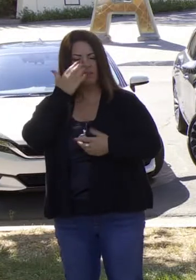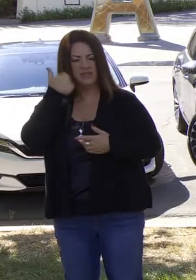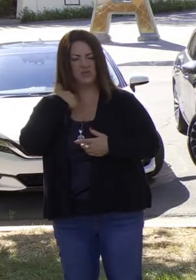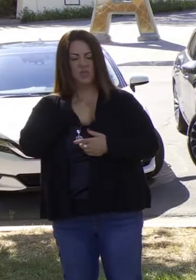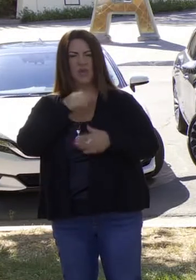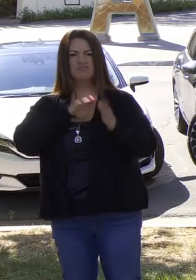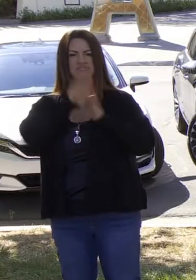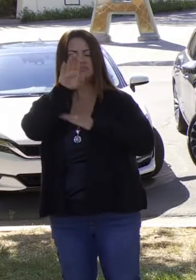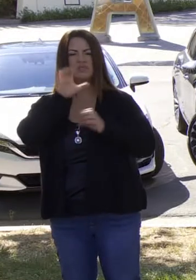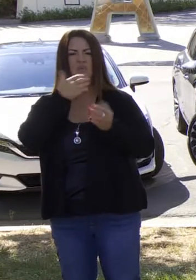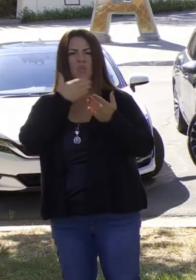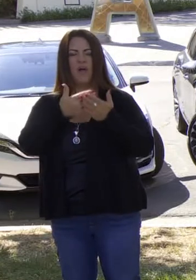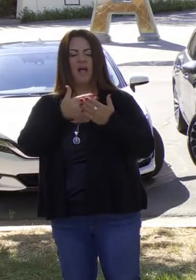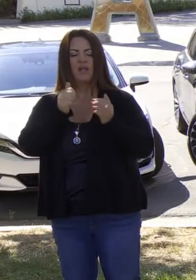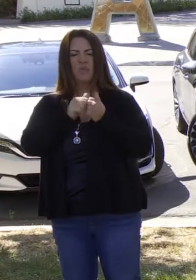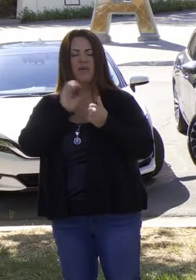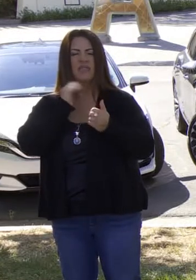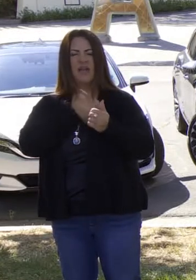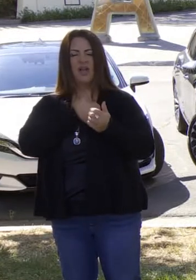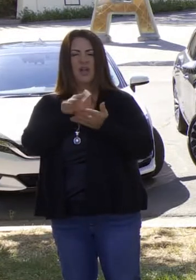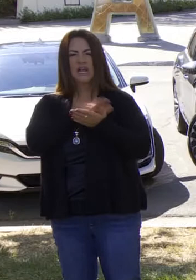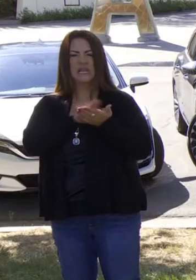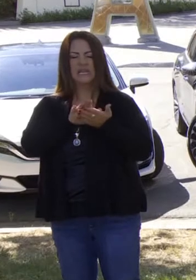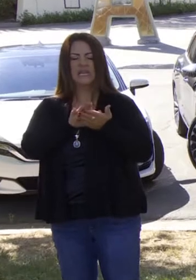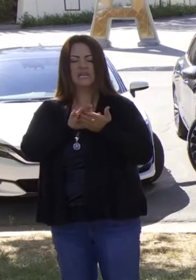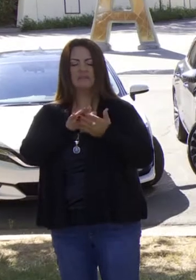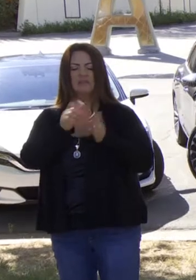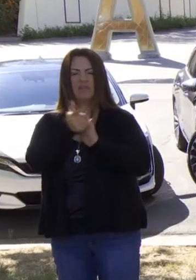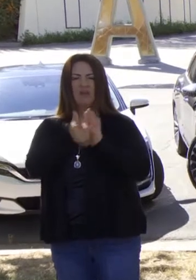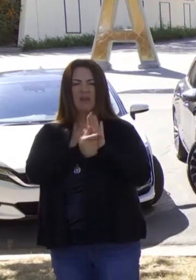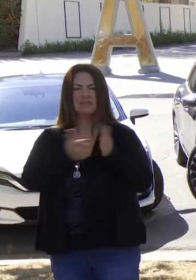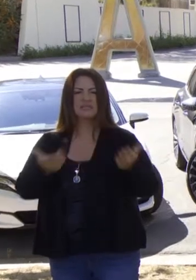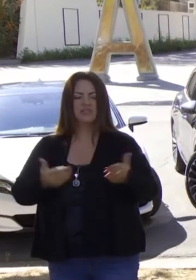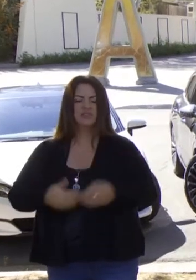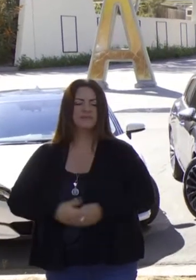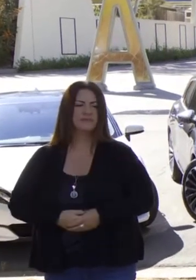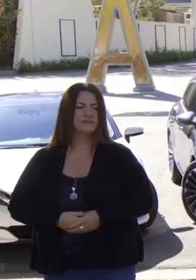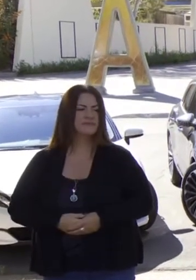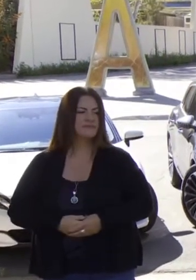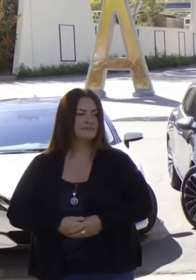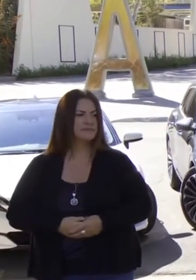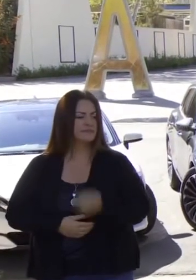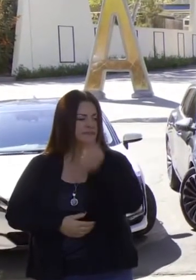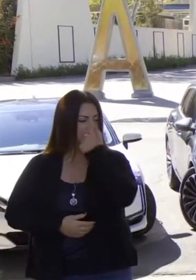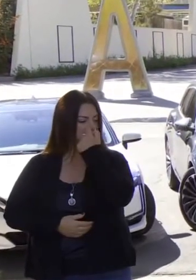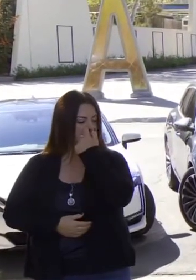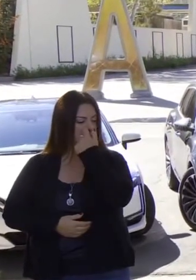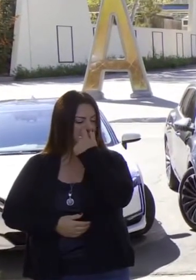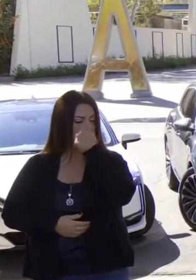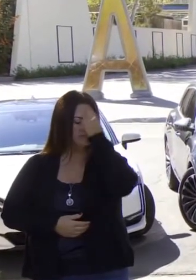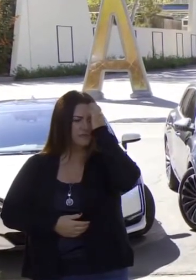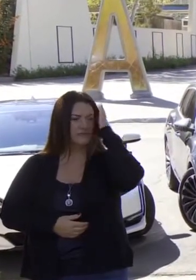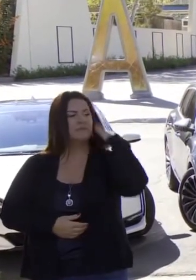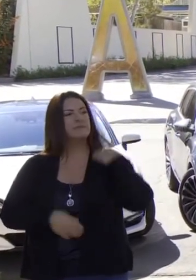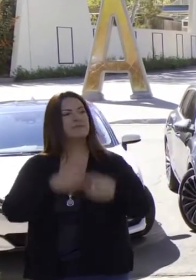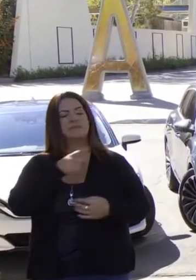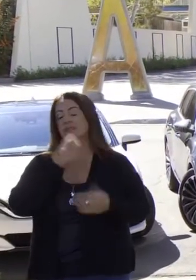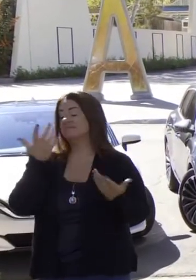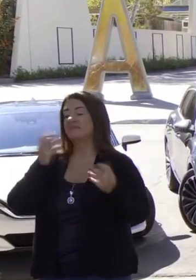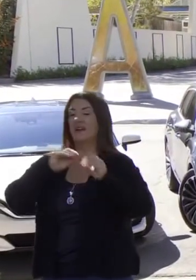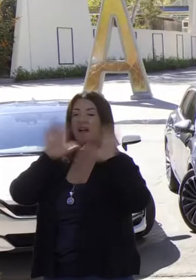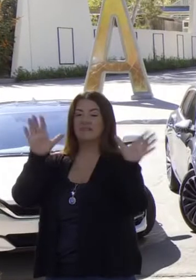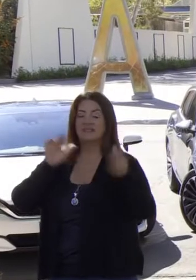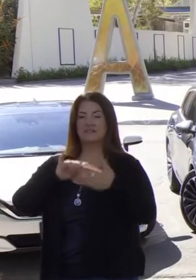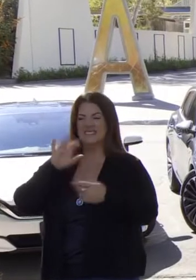de proceder en el momento que podemos hacer esto, aparte de lo que diga el gobierno federal. Sí, es muy